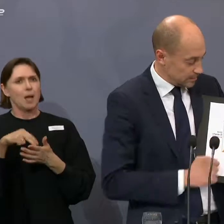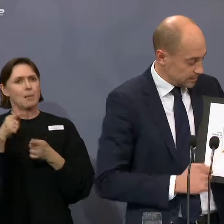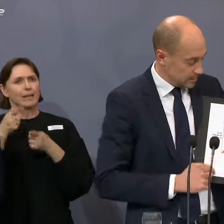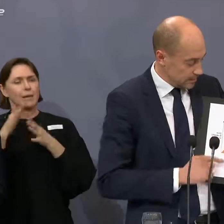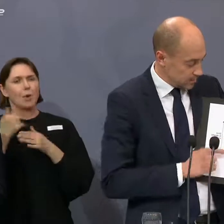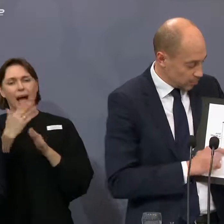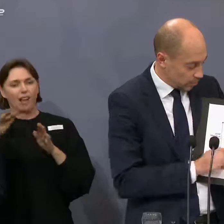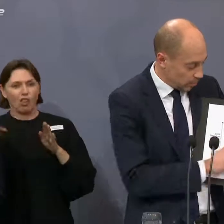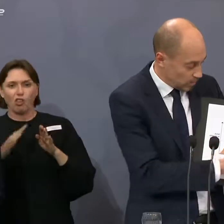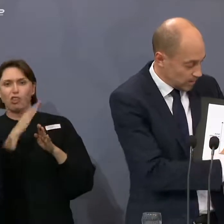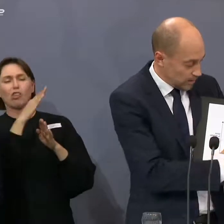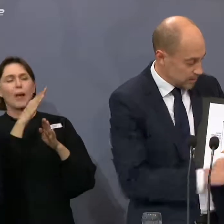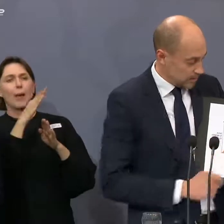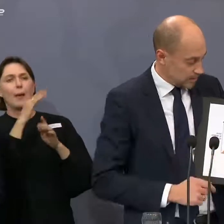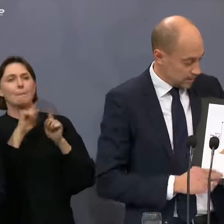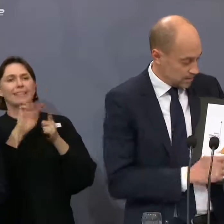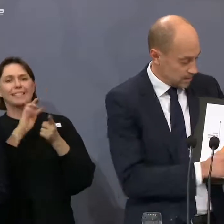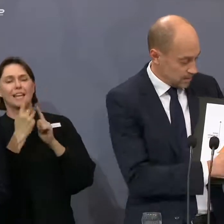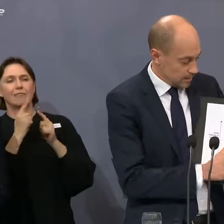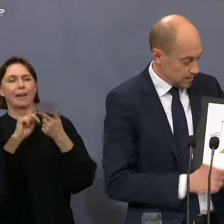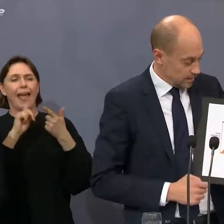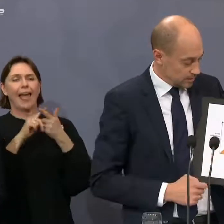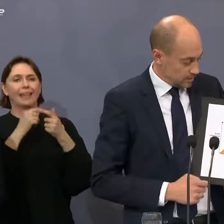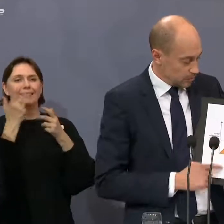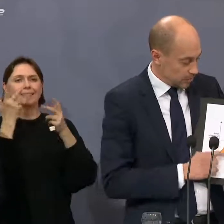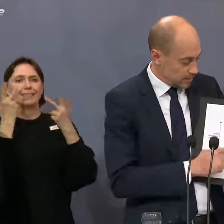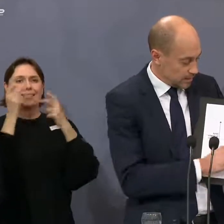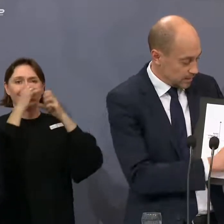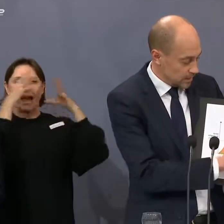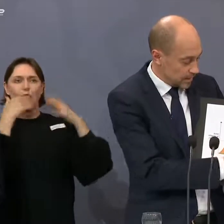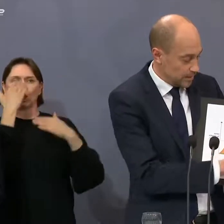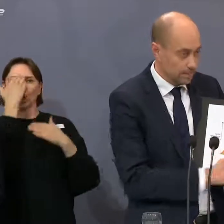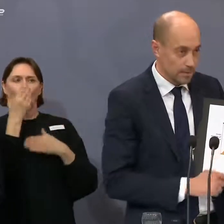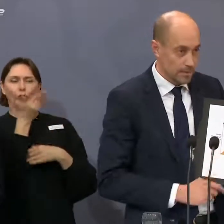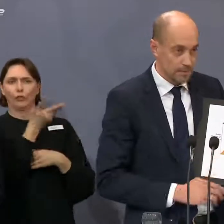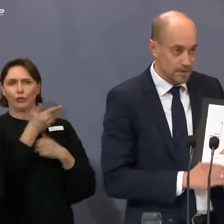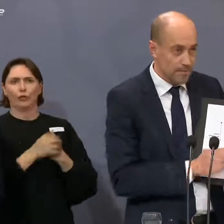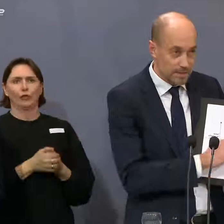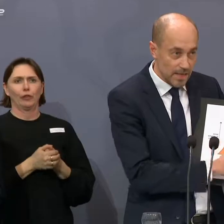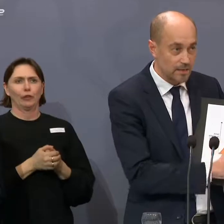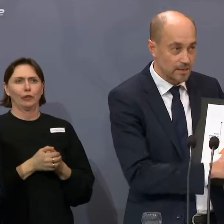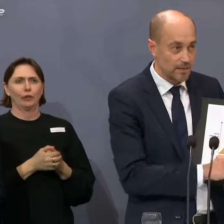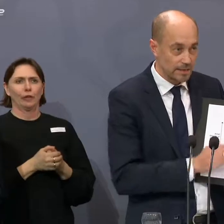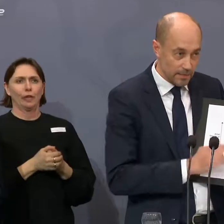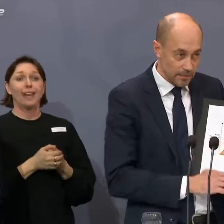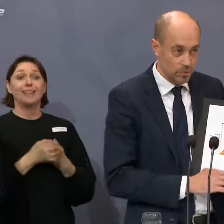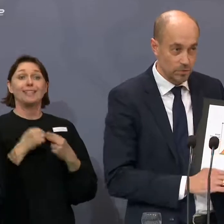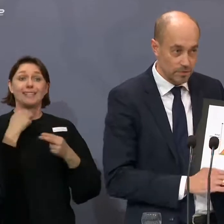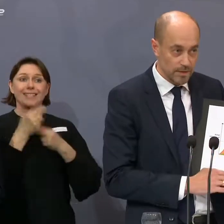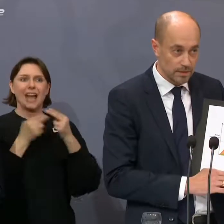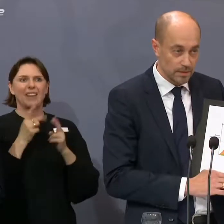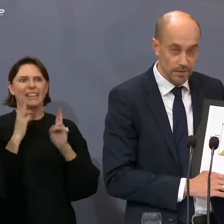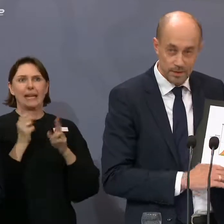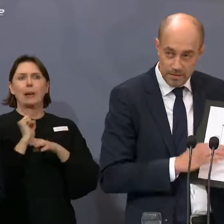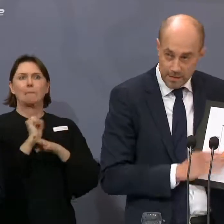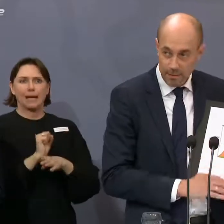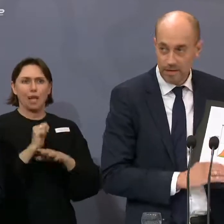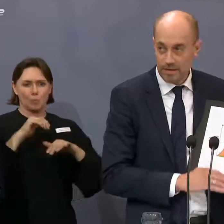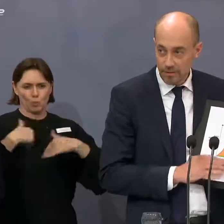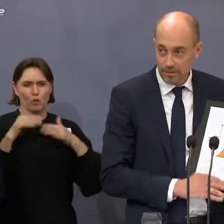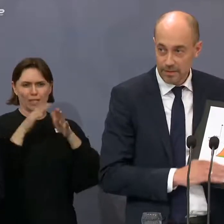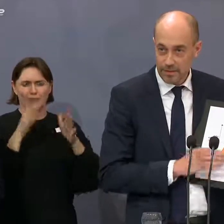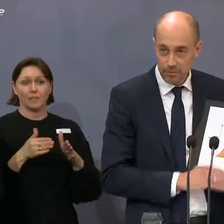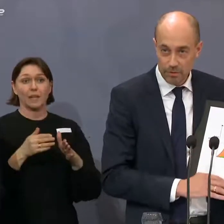har den drastiske stigning, men kommer over i et scenarie, i det grønne scenarie. Det vil stadigvæk lægge pres på sundhedsvæsenet. Det vil